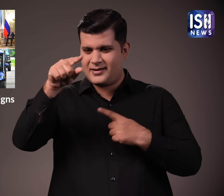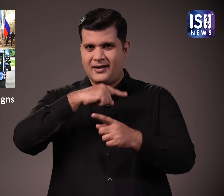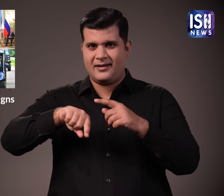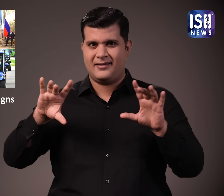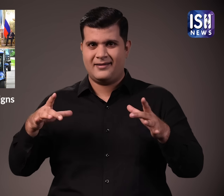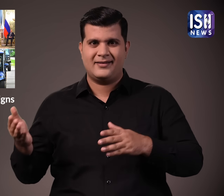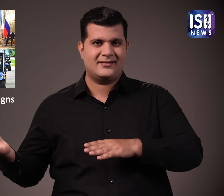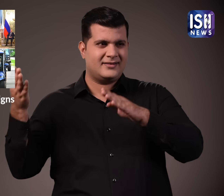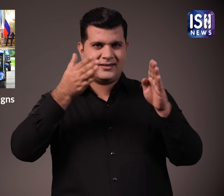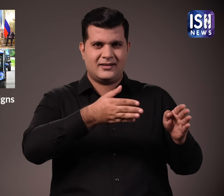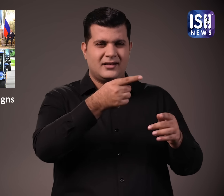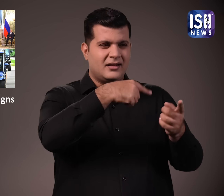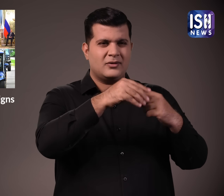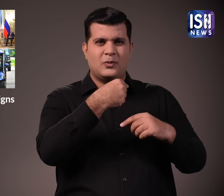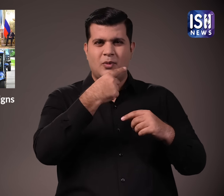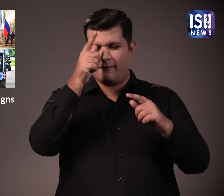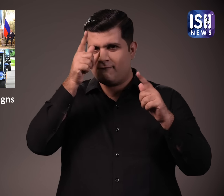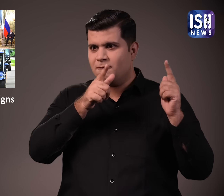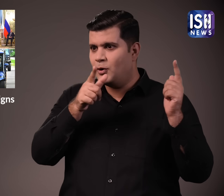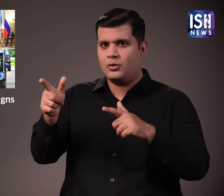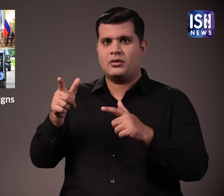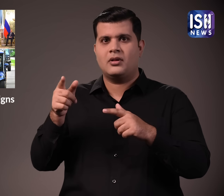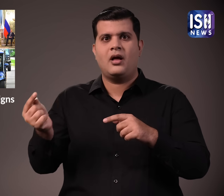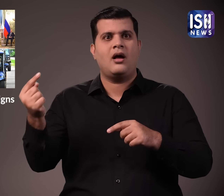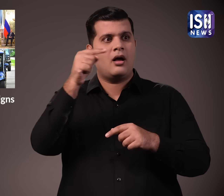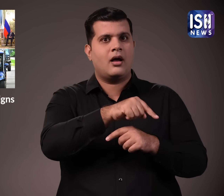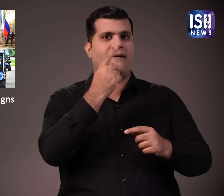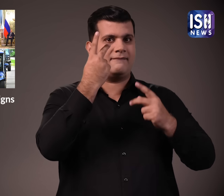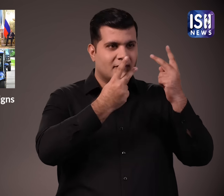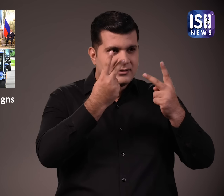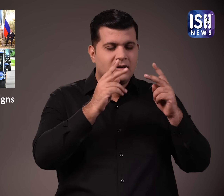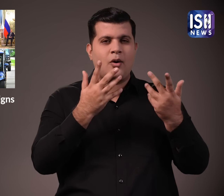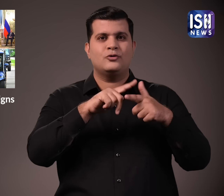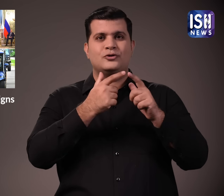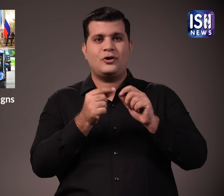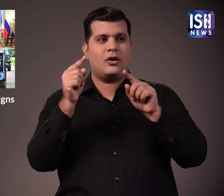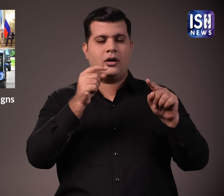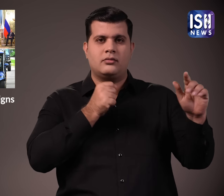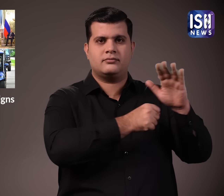नौकरी की तलाश में रूस गए थे उन्हें रूसी सेना में शामिल होने के लिए मूर्ख बनाया गया था